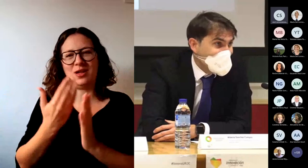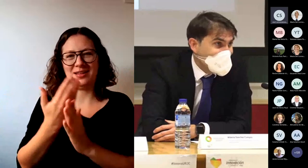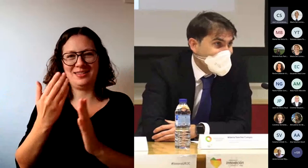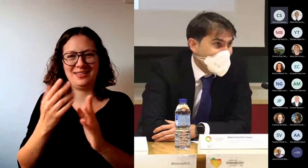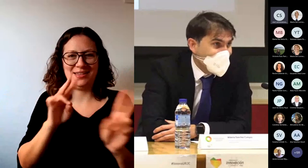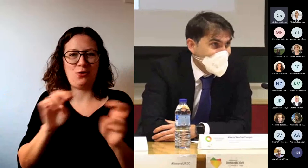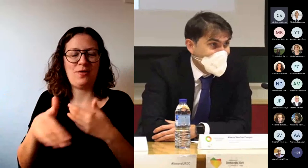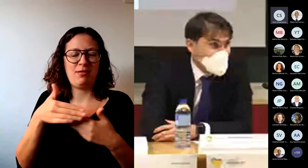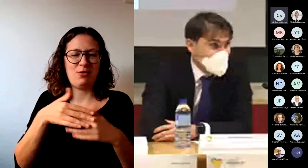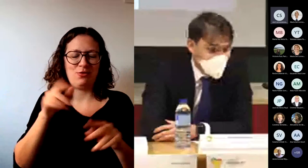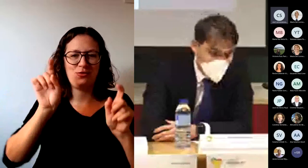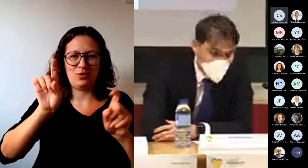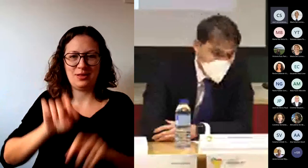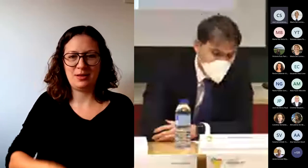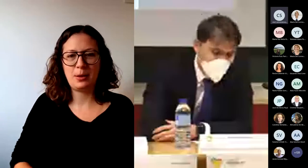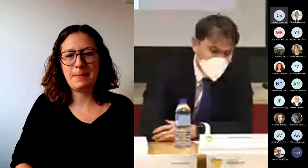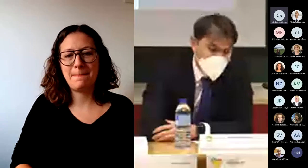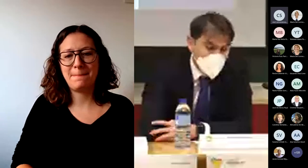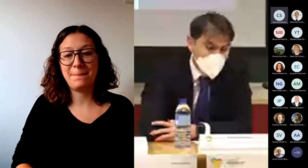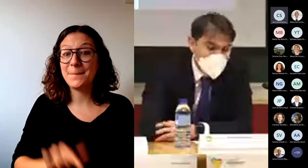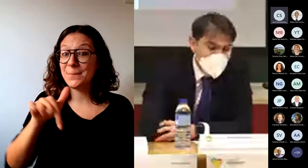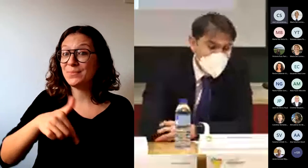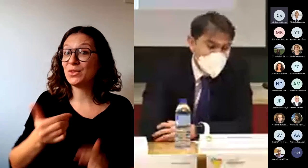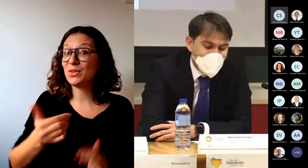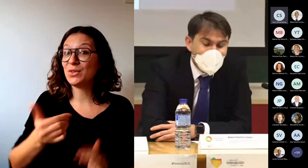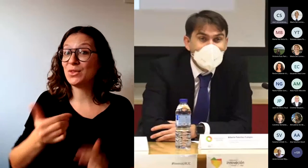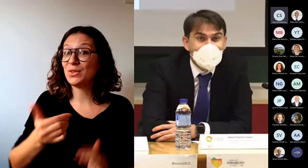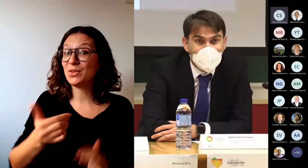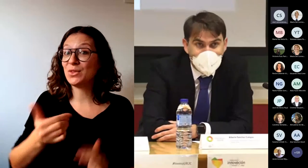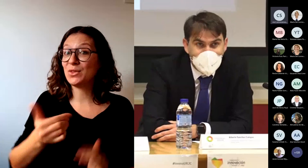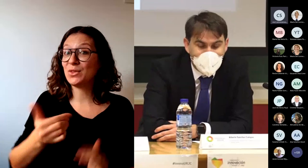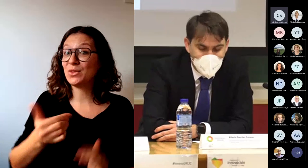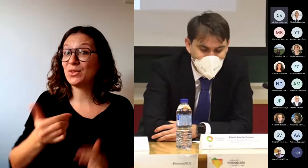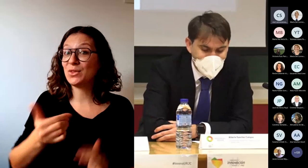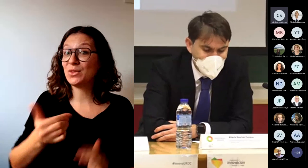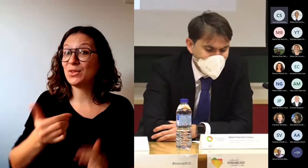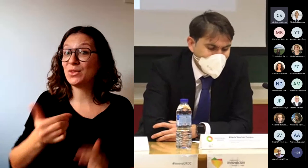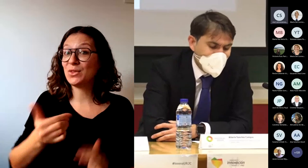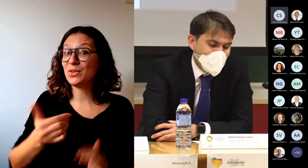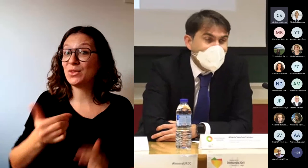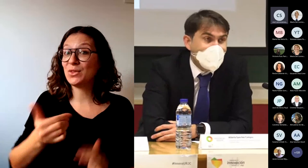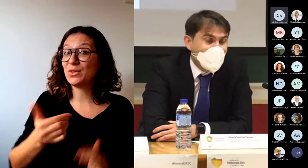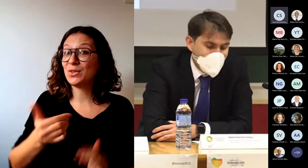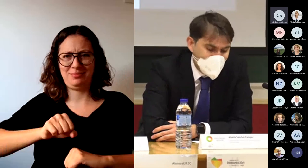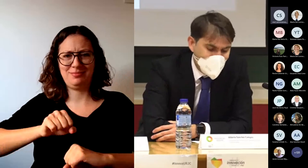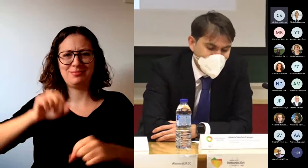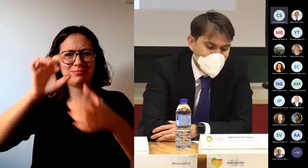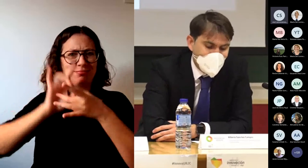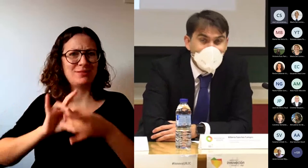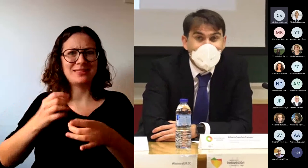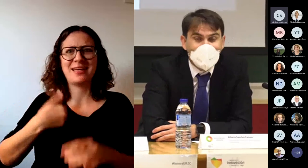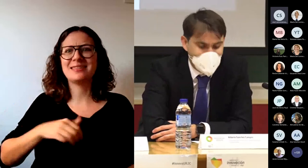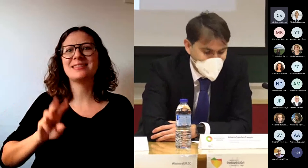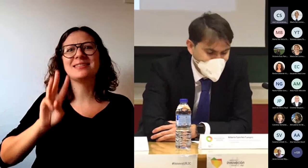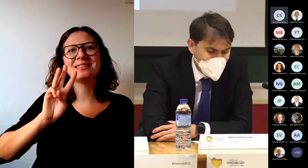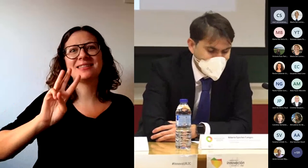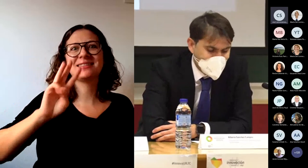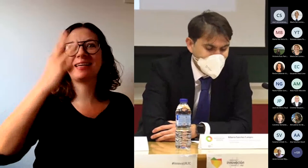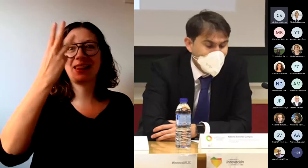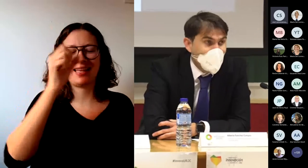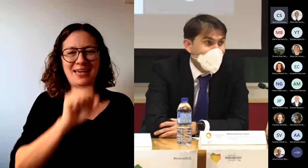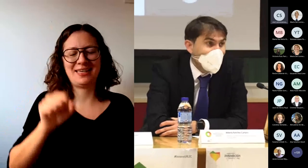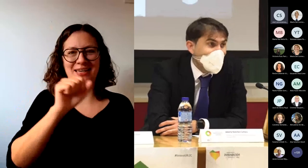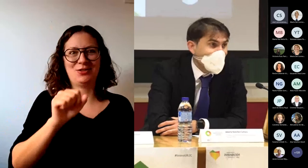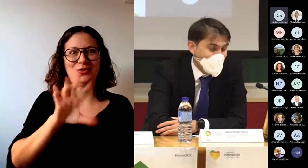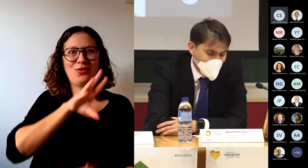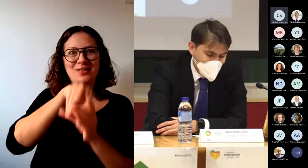ya se ha comentado, ya consolidadas y enmarcadas por tercer año consecutivo en la Semana de la Innovación Docente de la Universidad de Raíz de Juan Carlos.